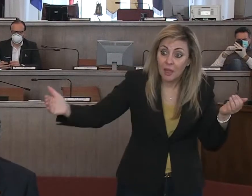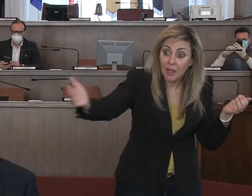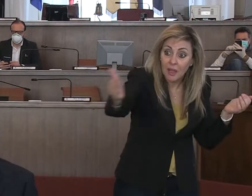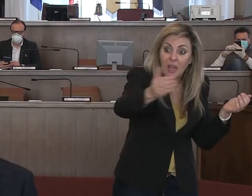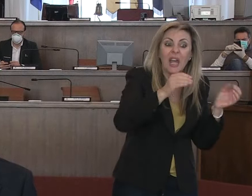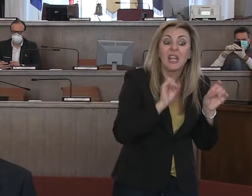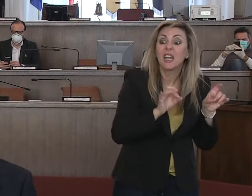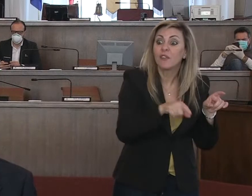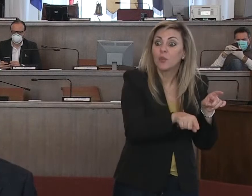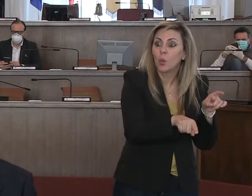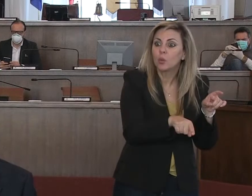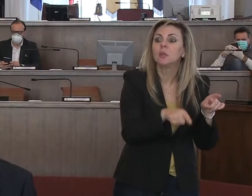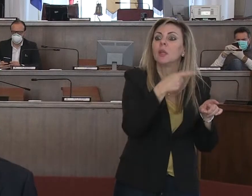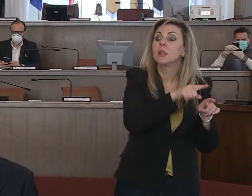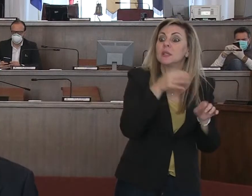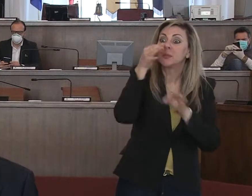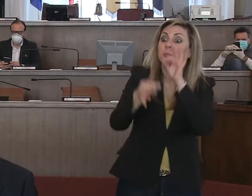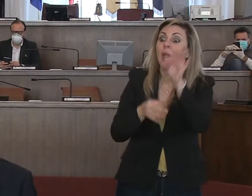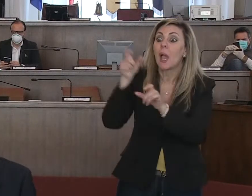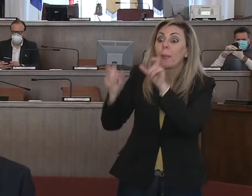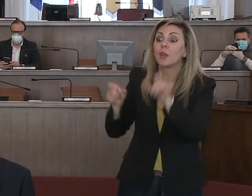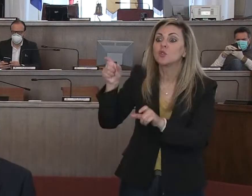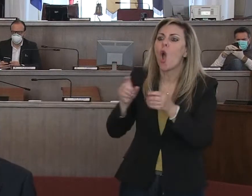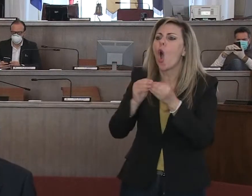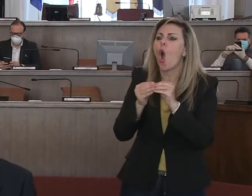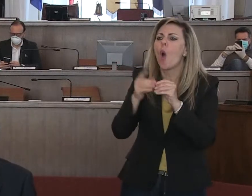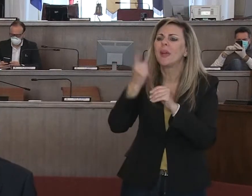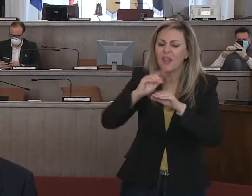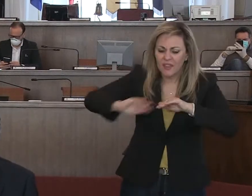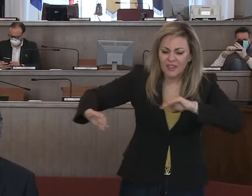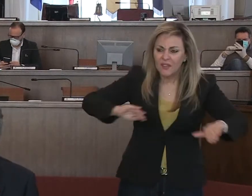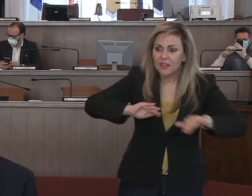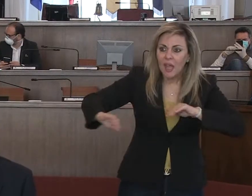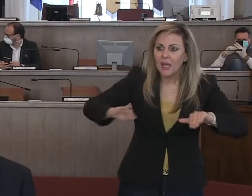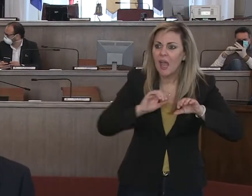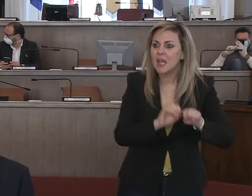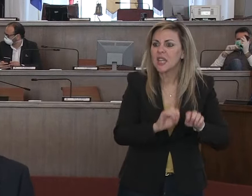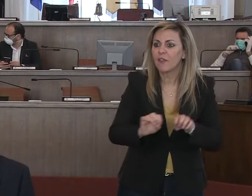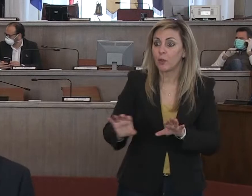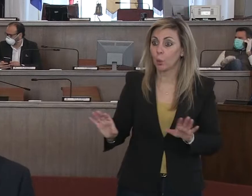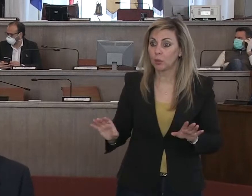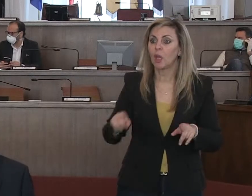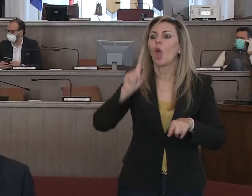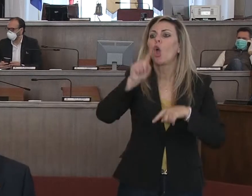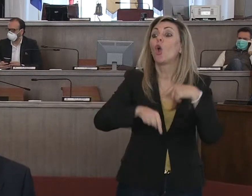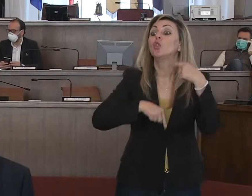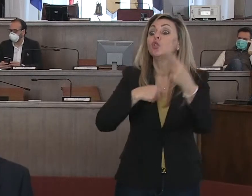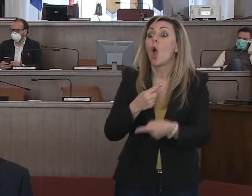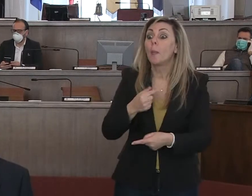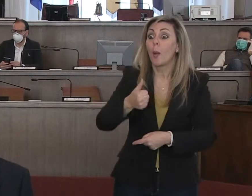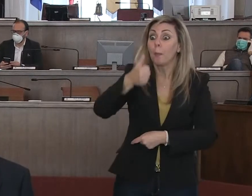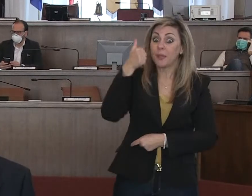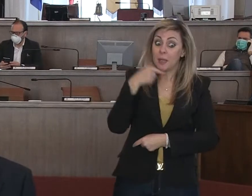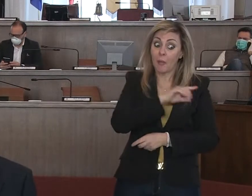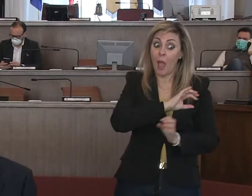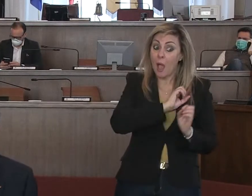indicazioni alle persone di come devono trattarli e conferirli e poi prima di essere conferiti